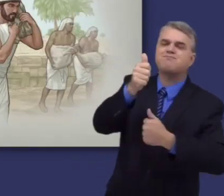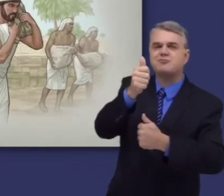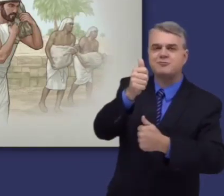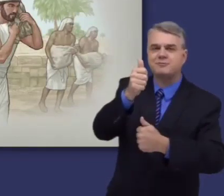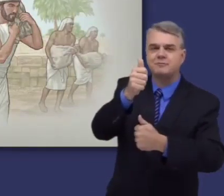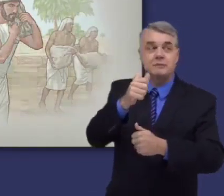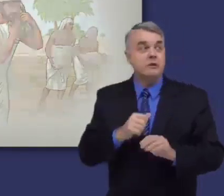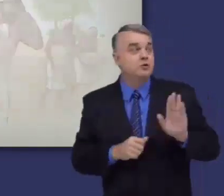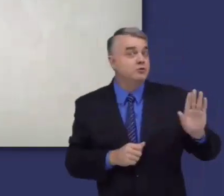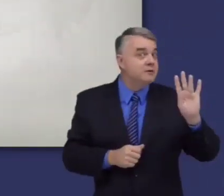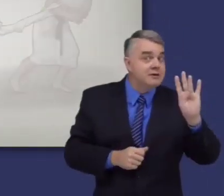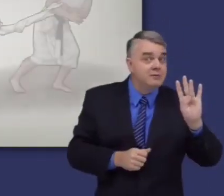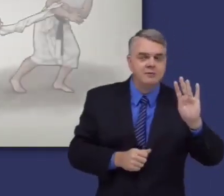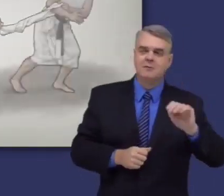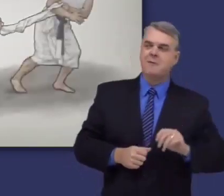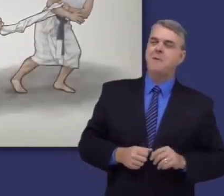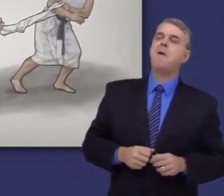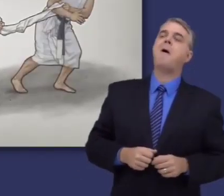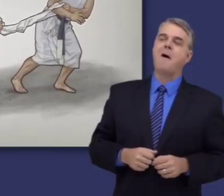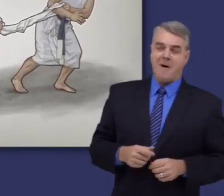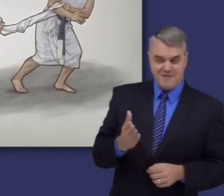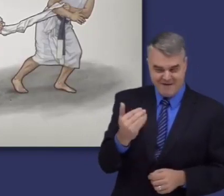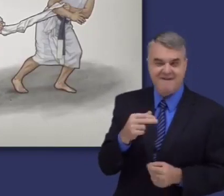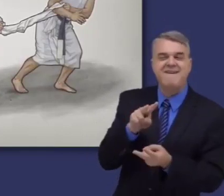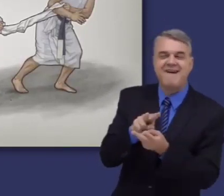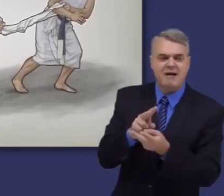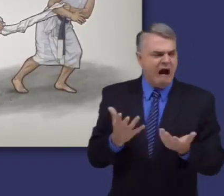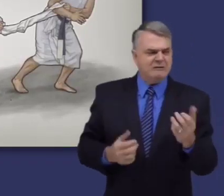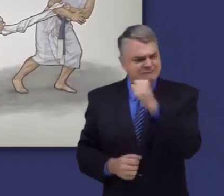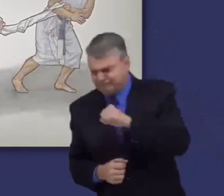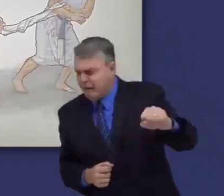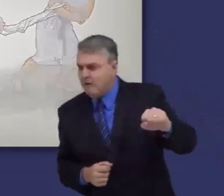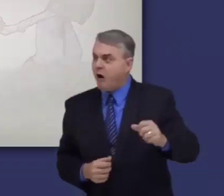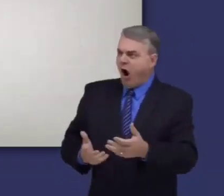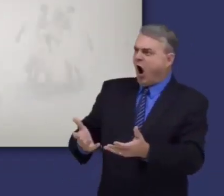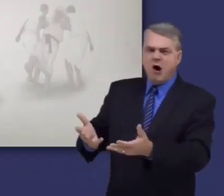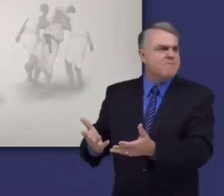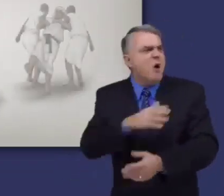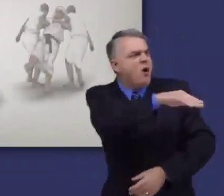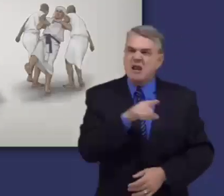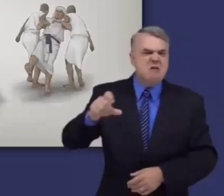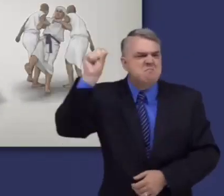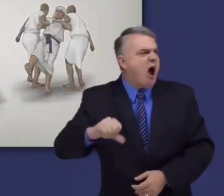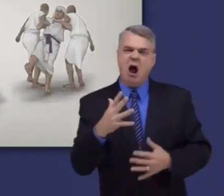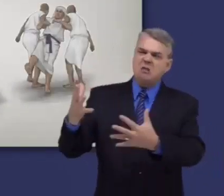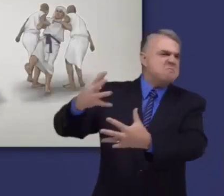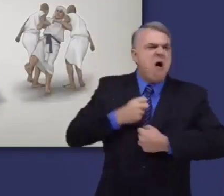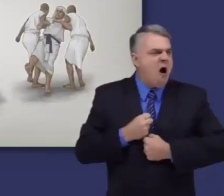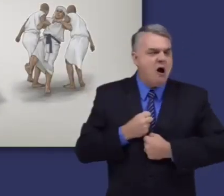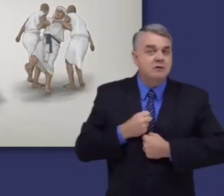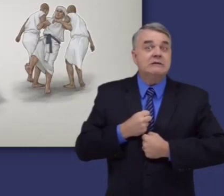La esposa de Potifar intenta seducir a José, pero no lo logra. Entonces, ella lo acusa de intentar